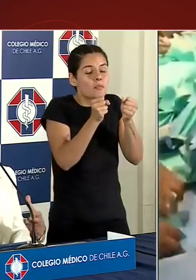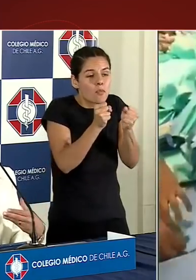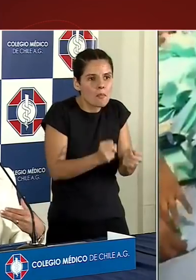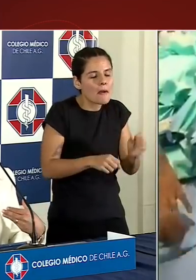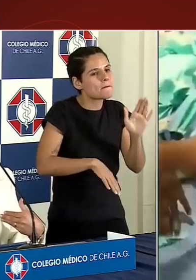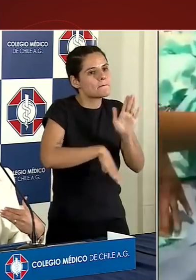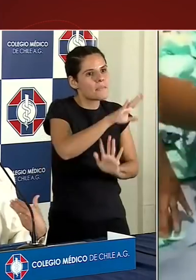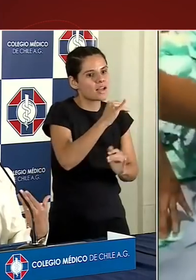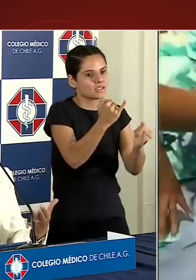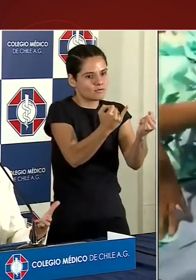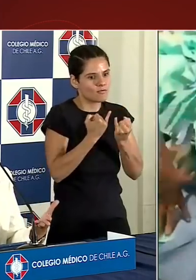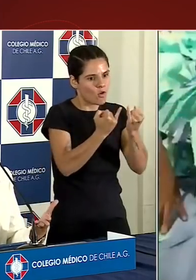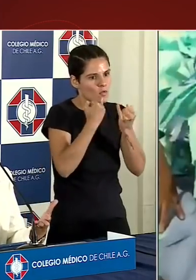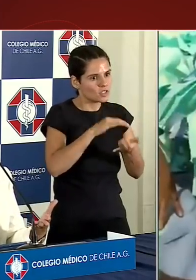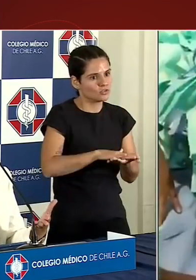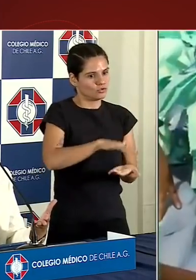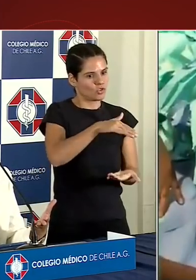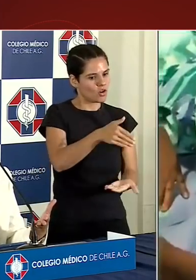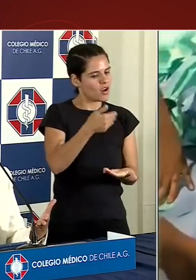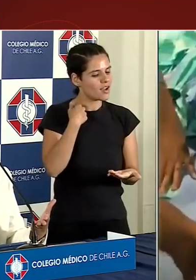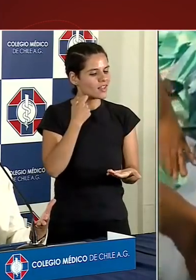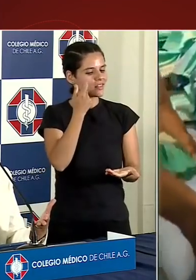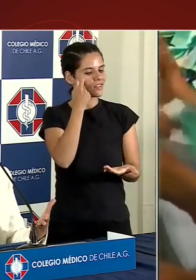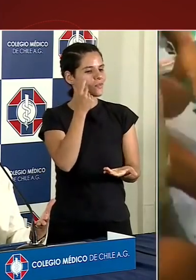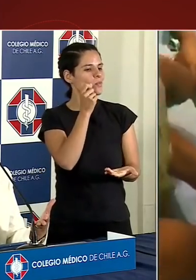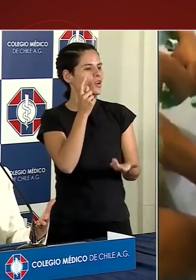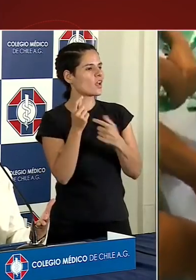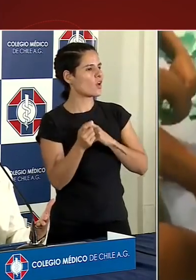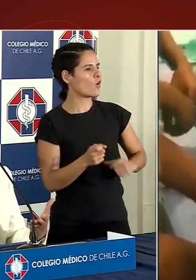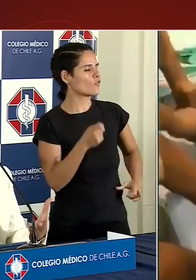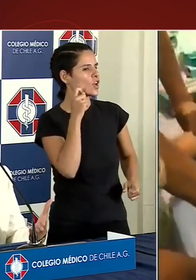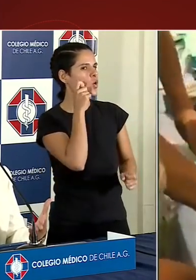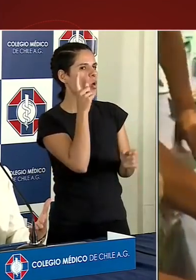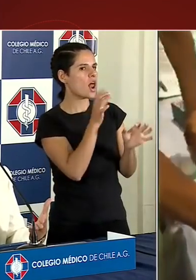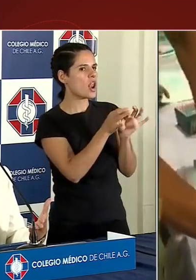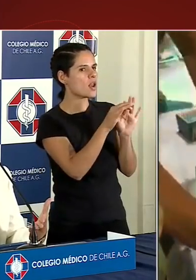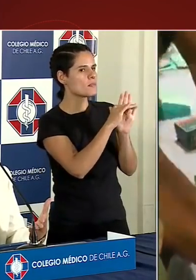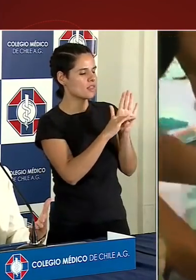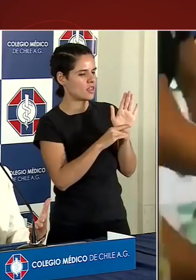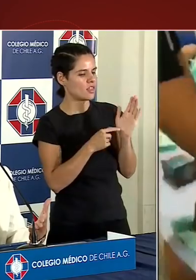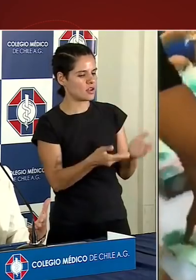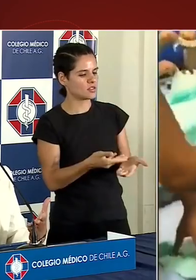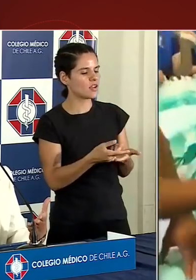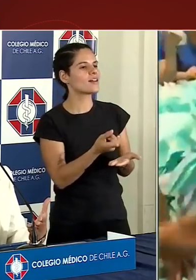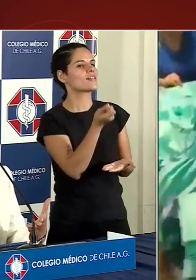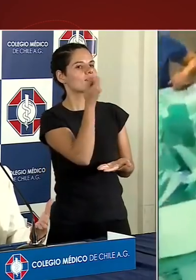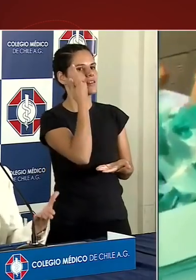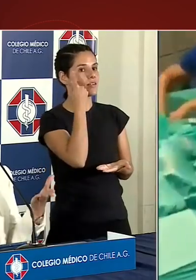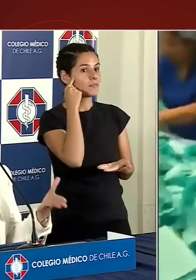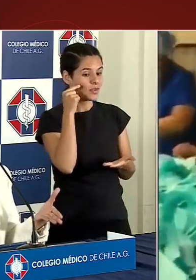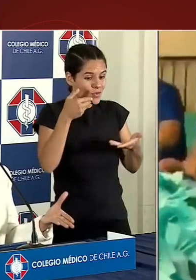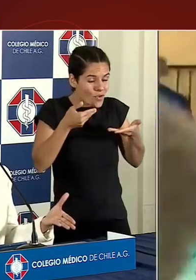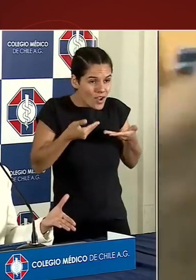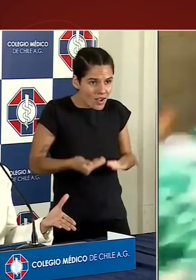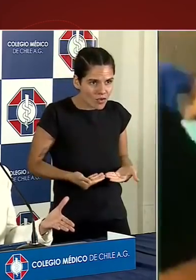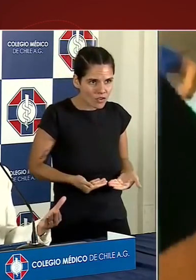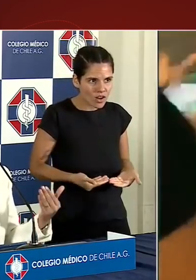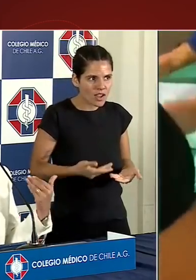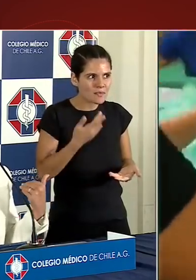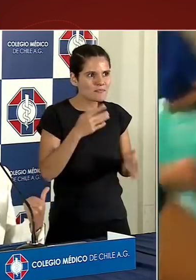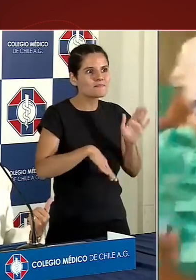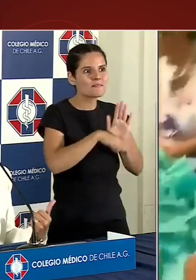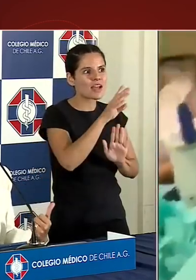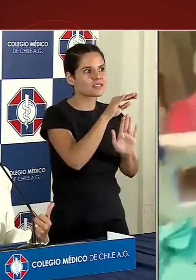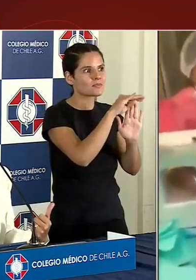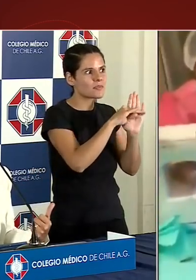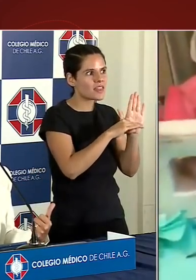información, pudiéramos entender las medidas que está tomando el gobierno, pero hasta la fecha, y sobre todo porque gran parte de esas medidas